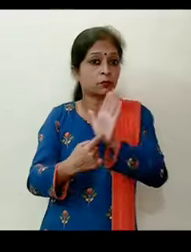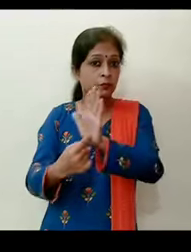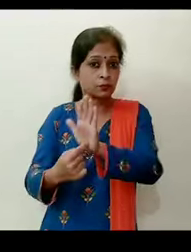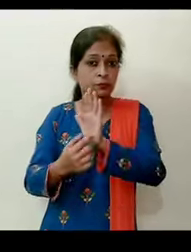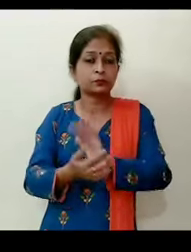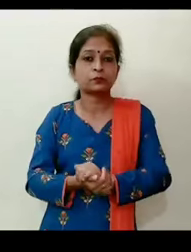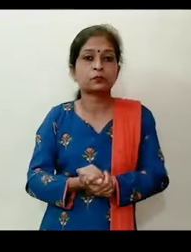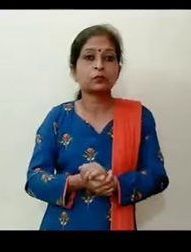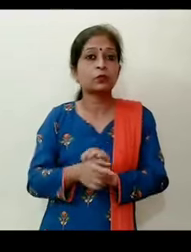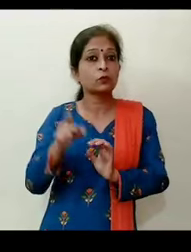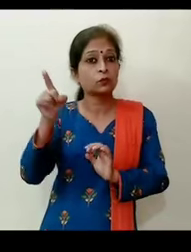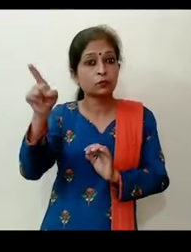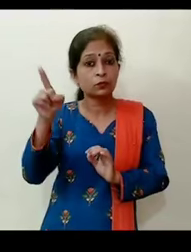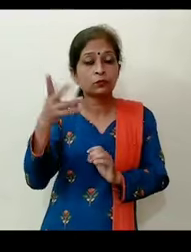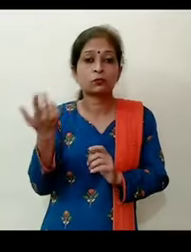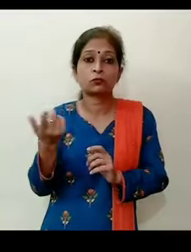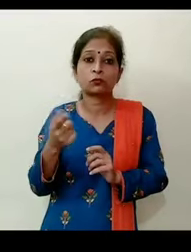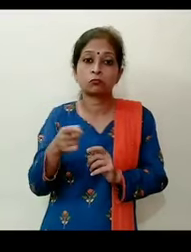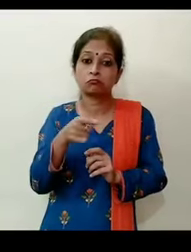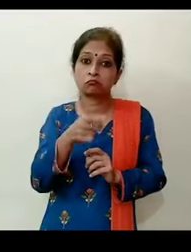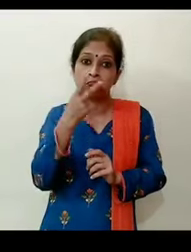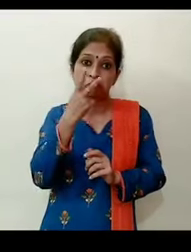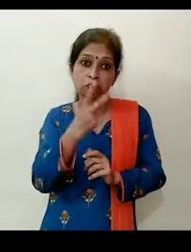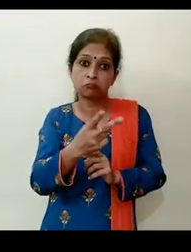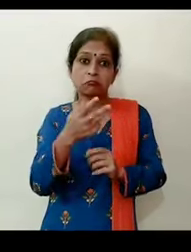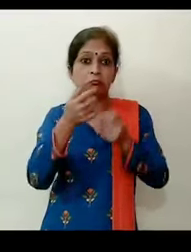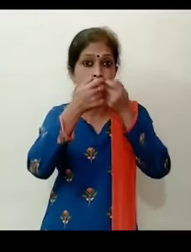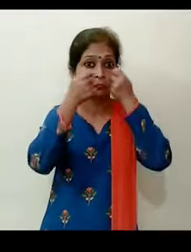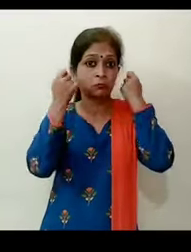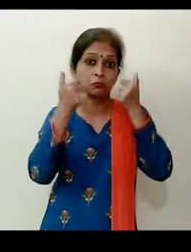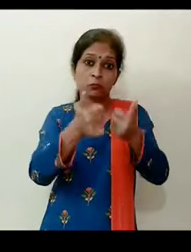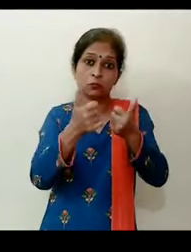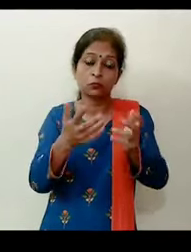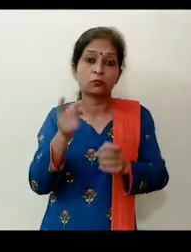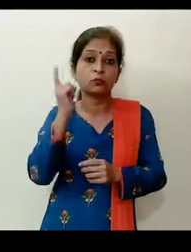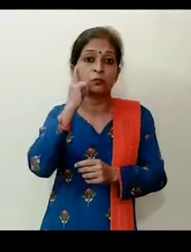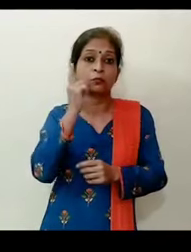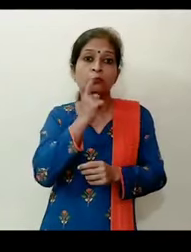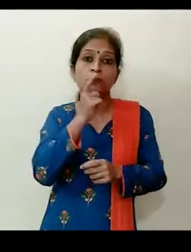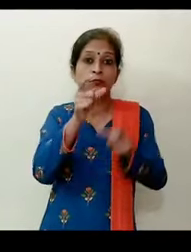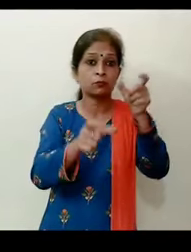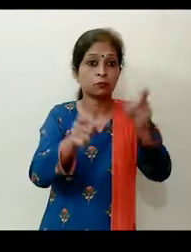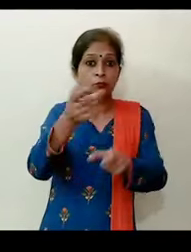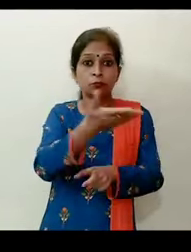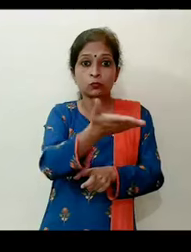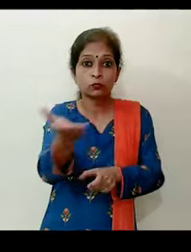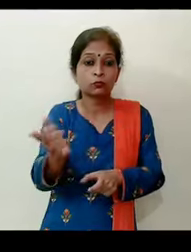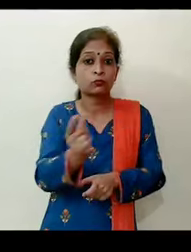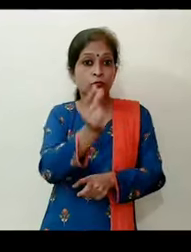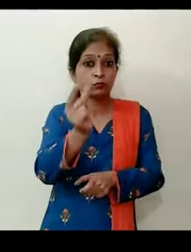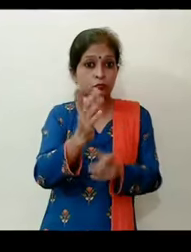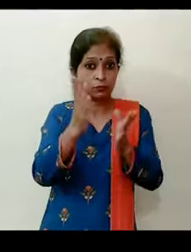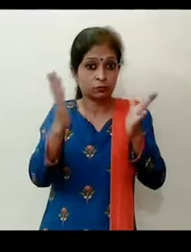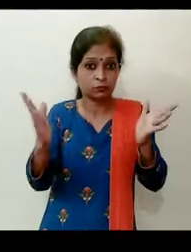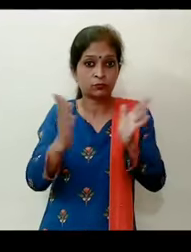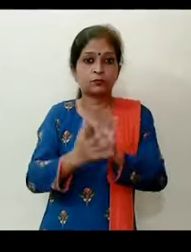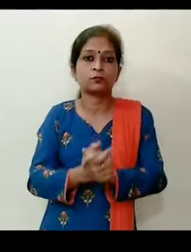दिखाये गया था और उन्होंने काफी प्रशुचा किये इसकी और शर्णवाधित लोगों के लिए उपयोगी बताया है